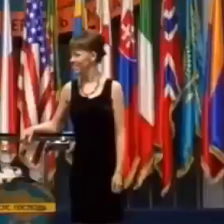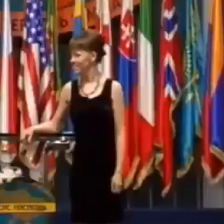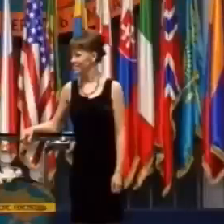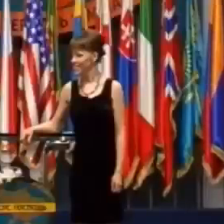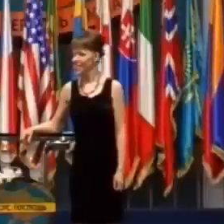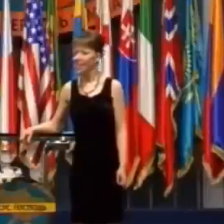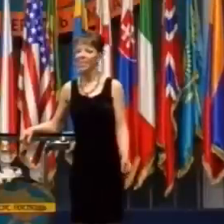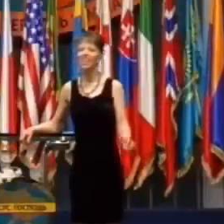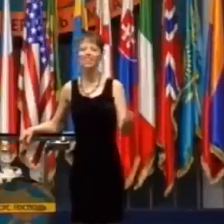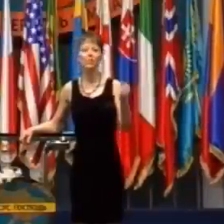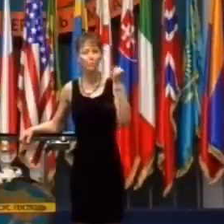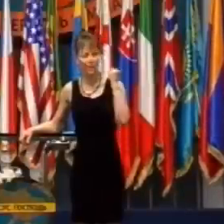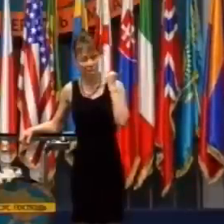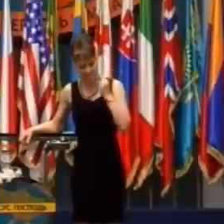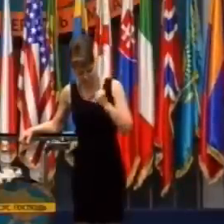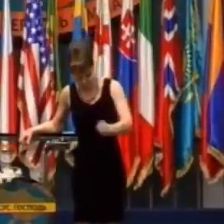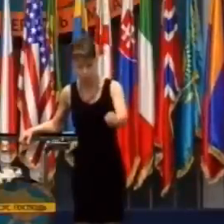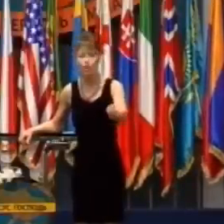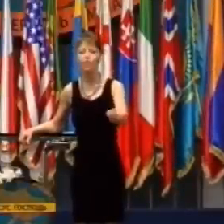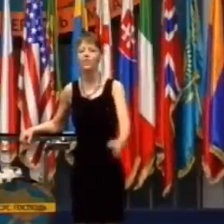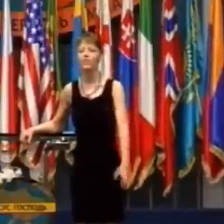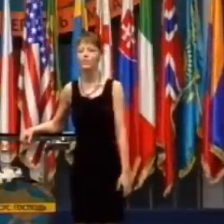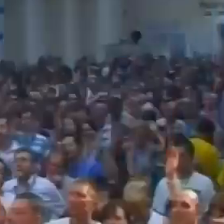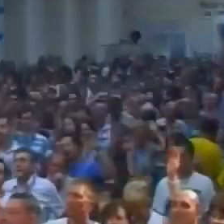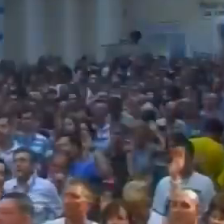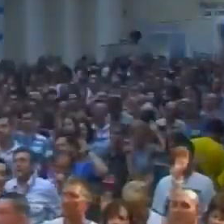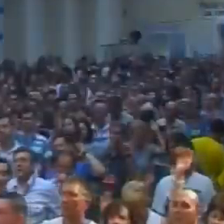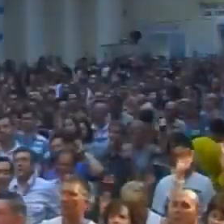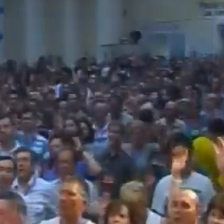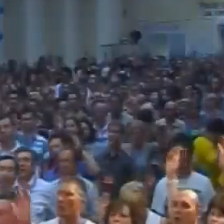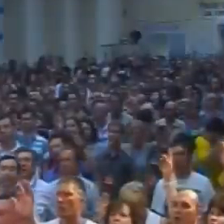A pretože tomu verím,